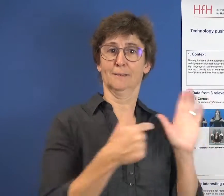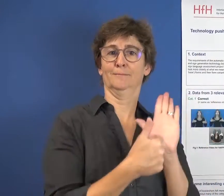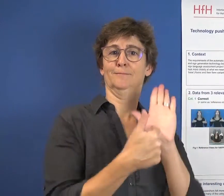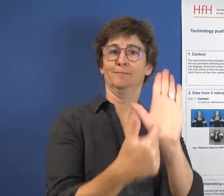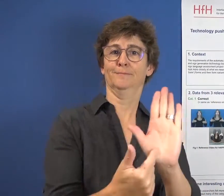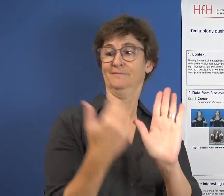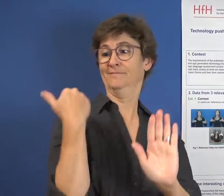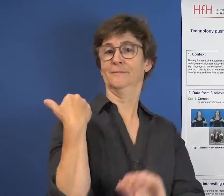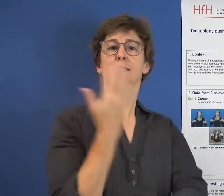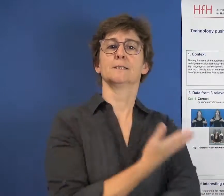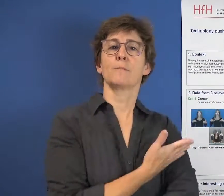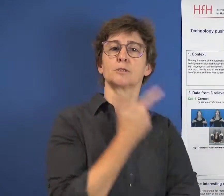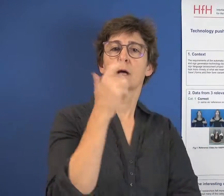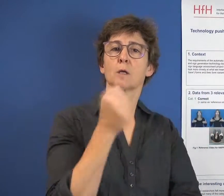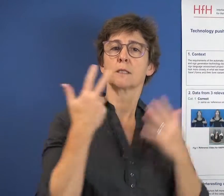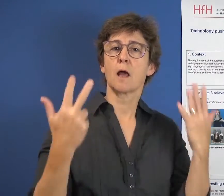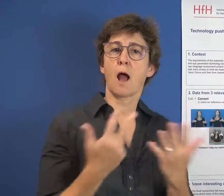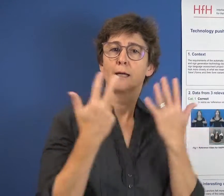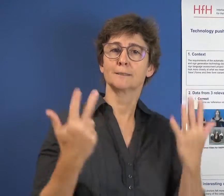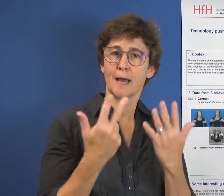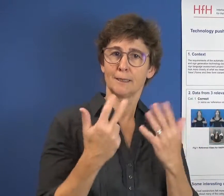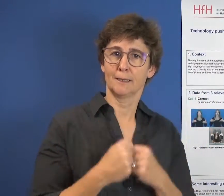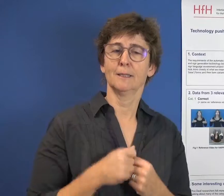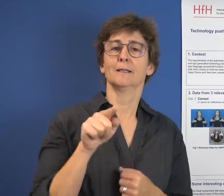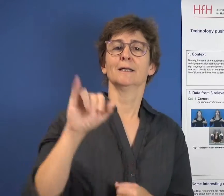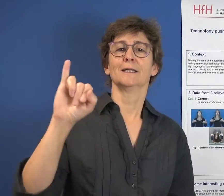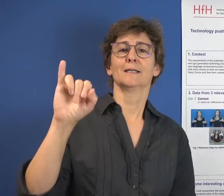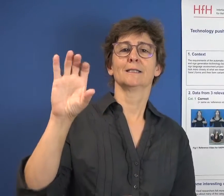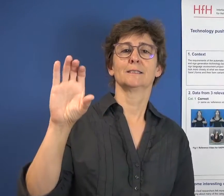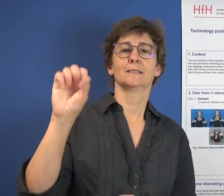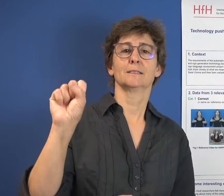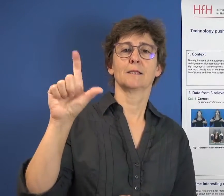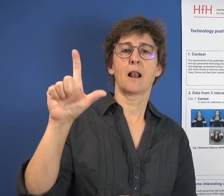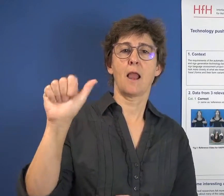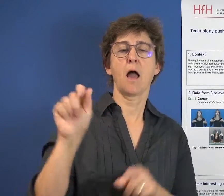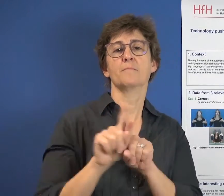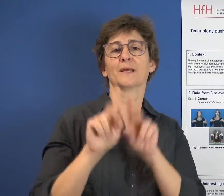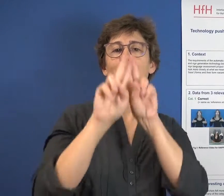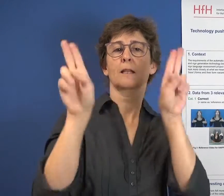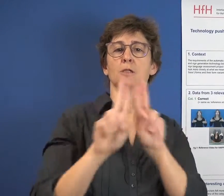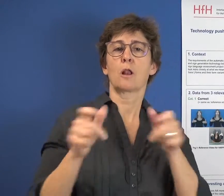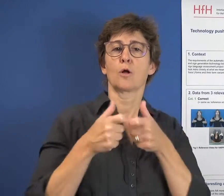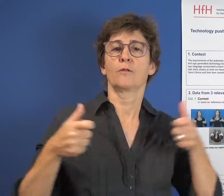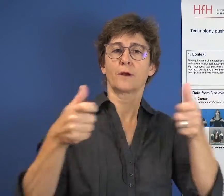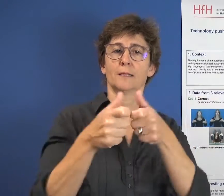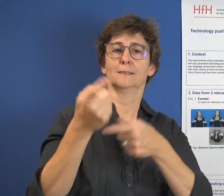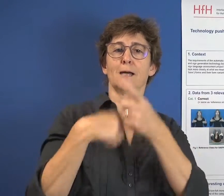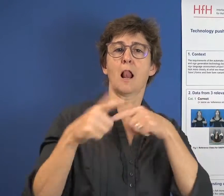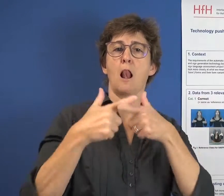Dieses Poster durften wir im Sommer 2018 präsentieren auf der ICSLA, International